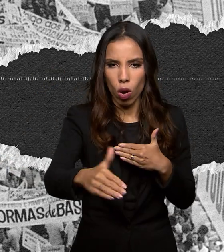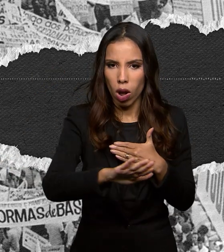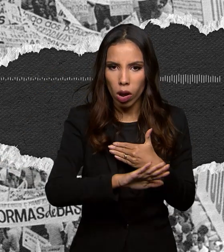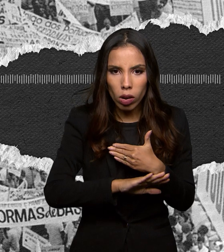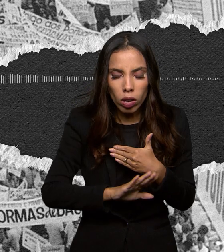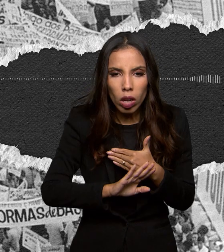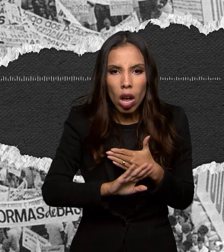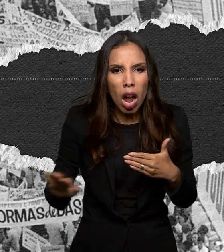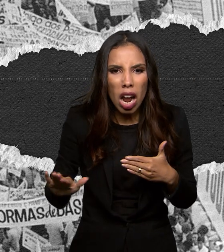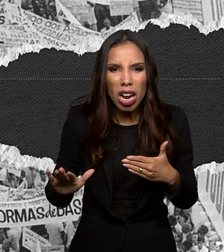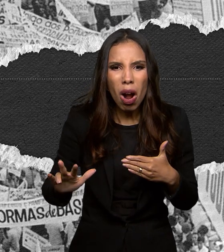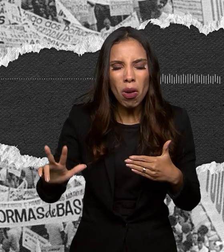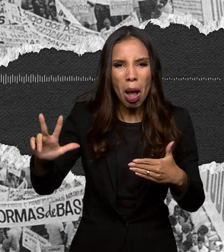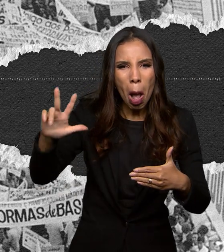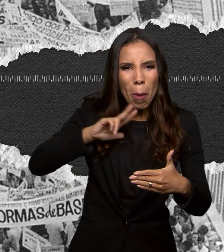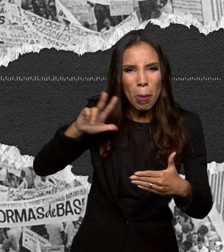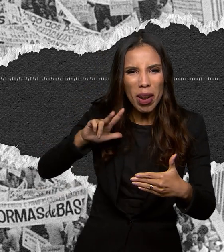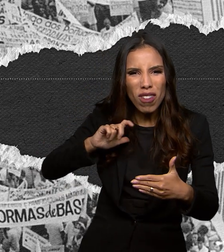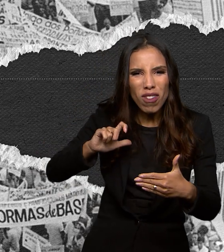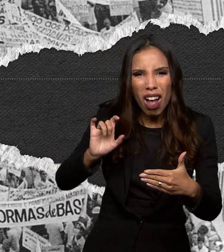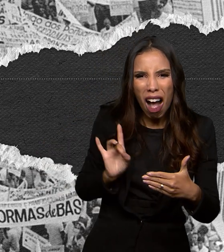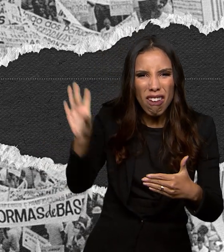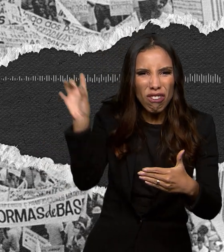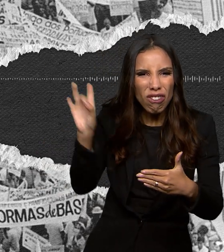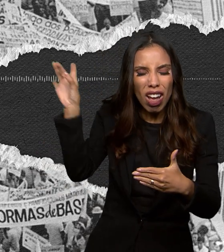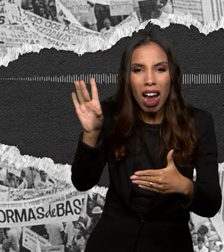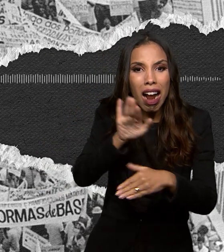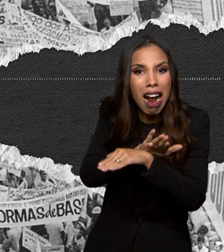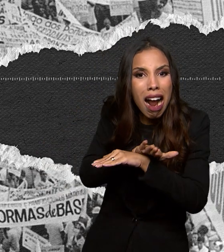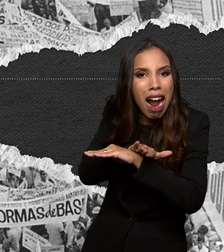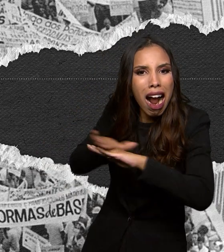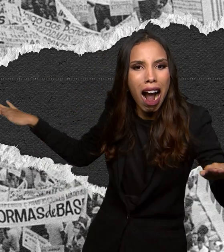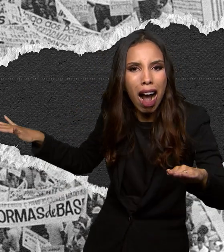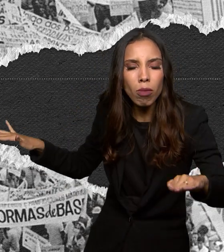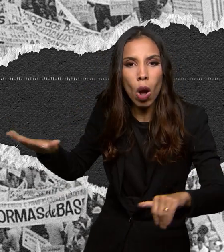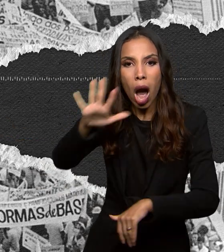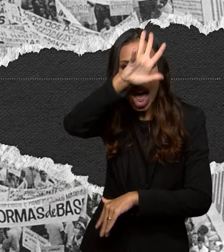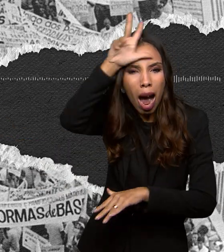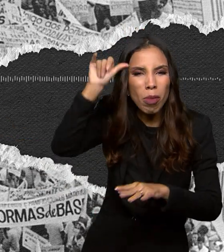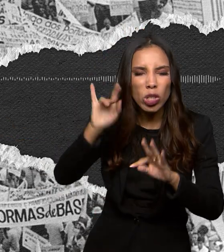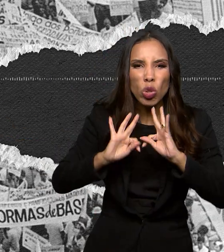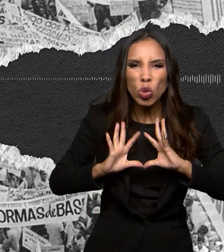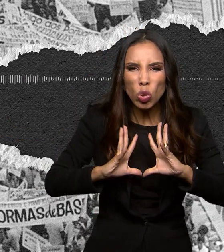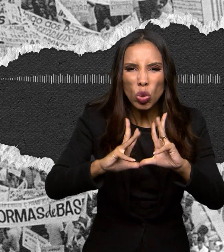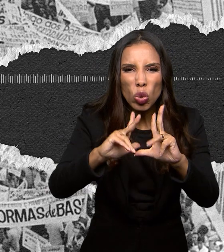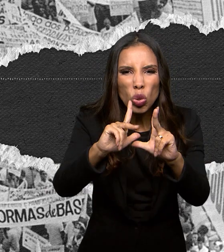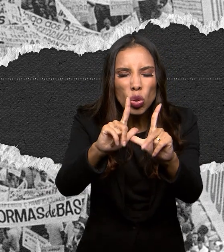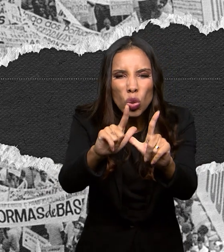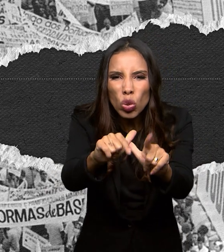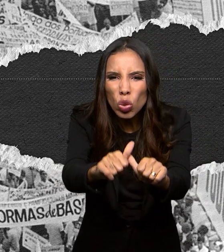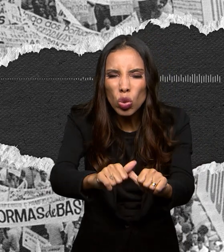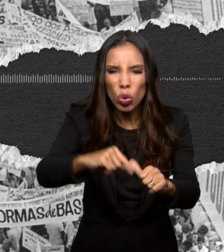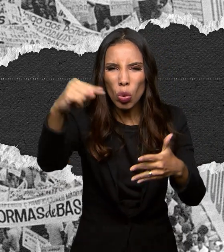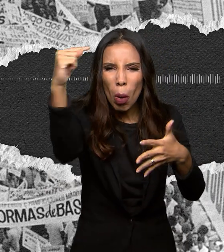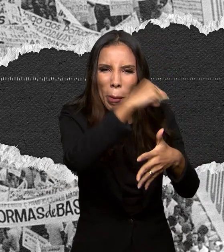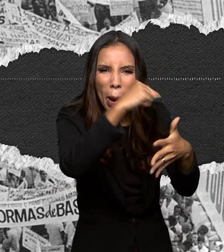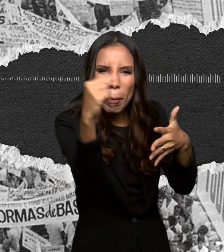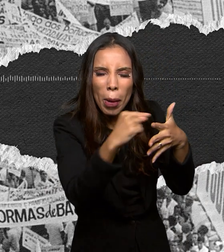Ipiranga, Manguinho, Amazônia e destilaria rio-grandense pertencem ao